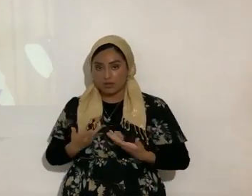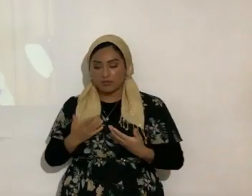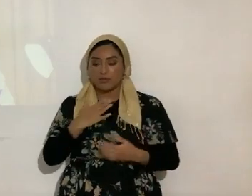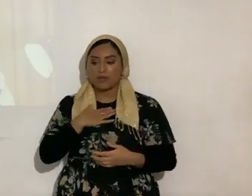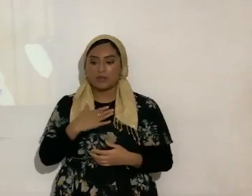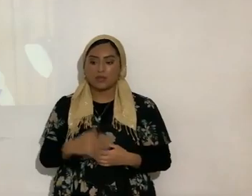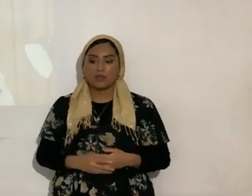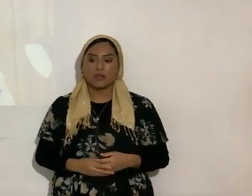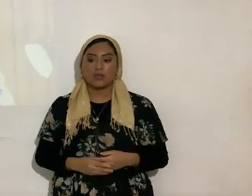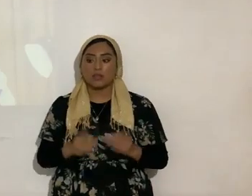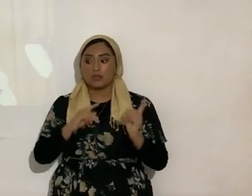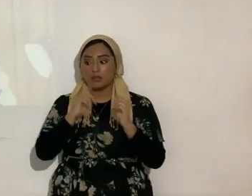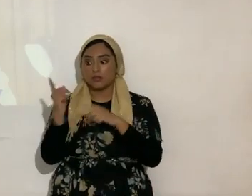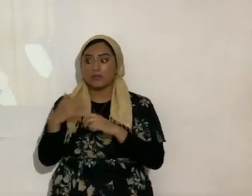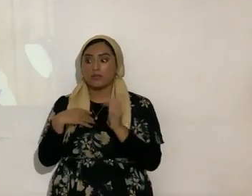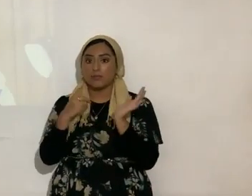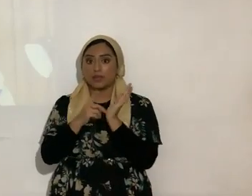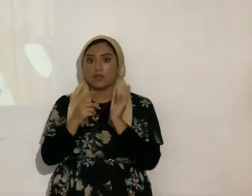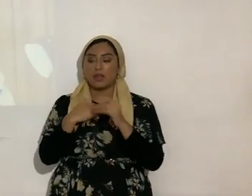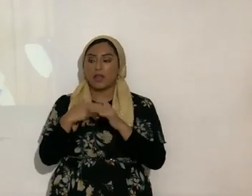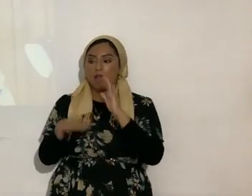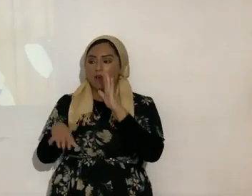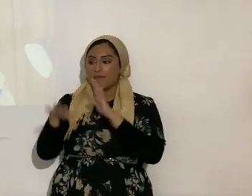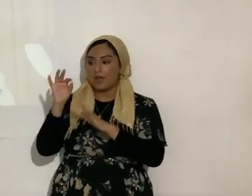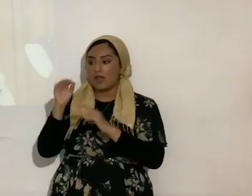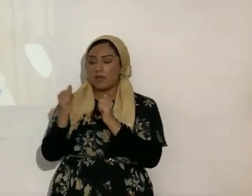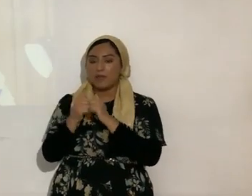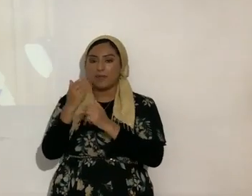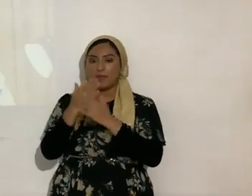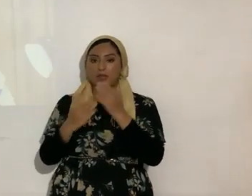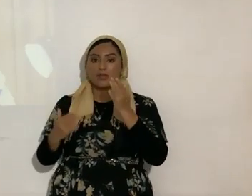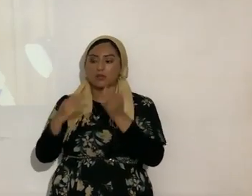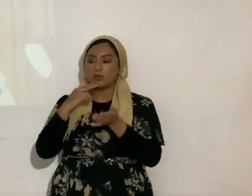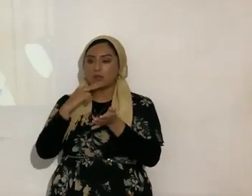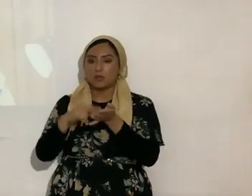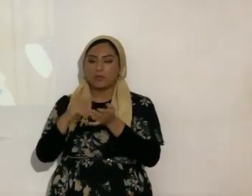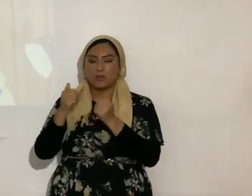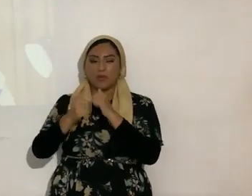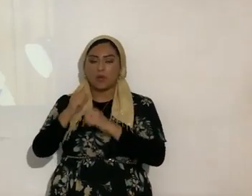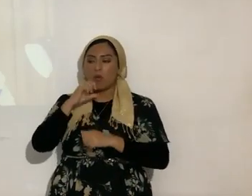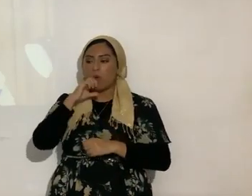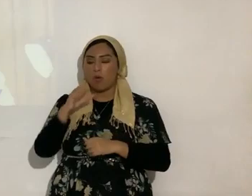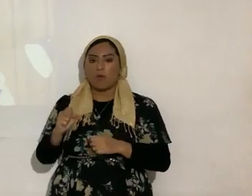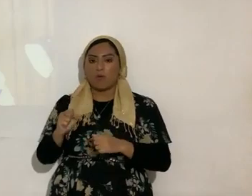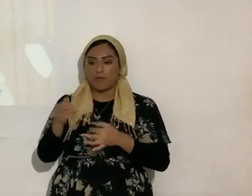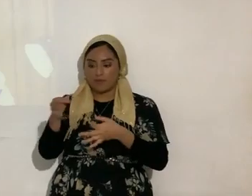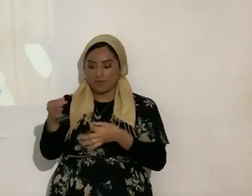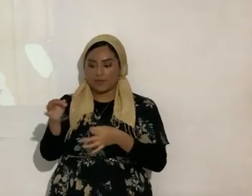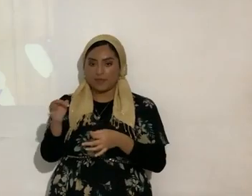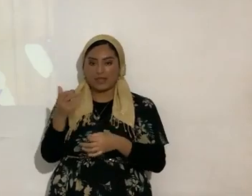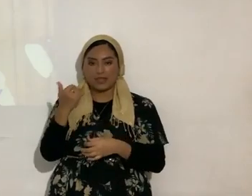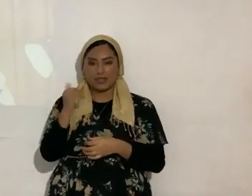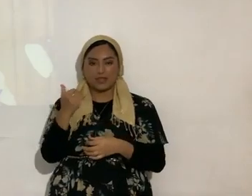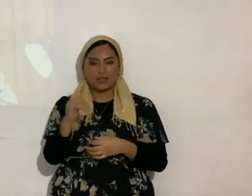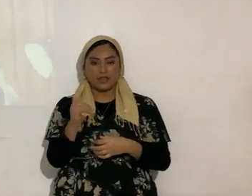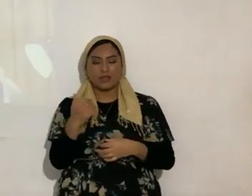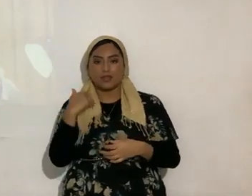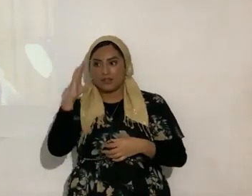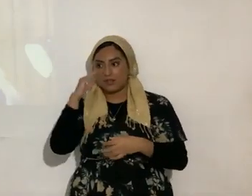al ir a mi consultorio me encontré con unos apuntes más viejos las hojas ya están todas amarillas era cuando yo escribía mucho a